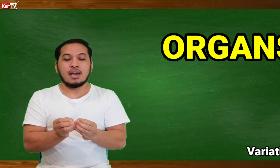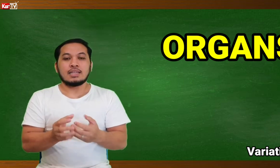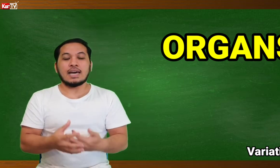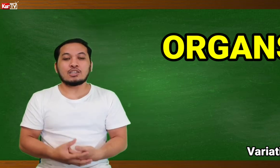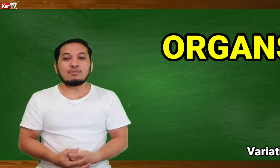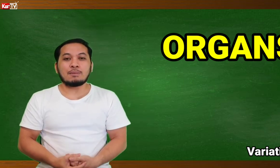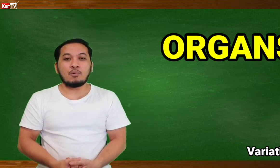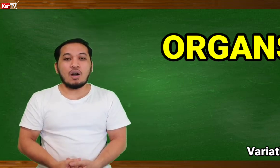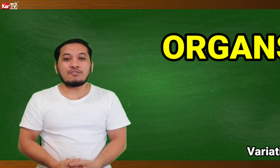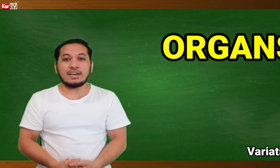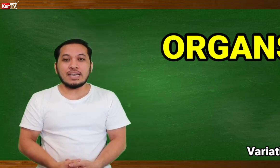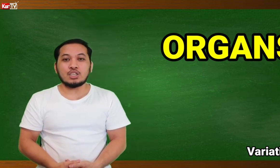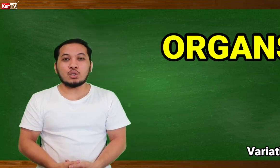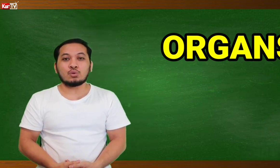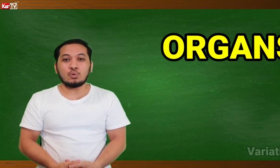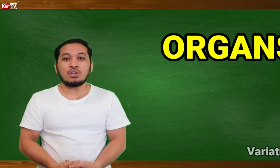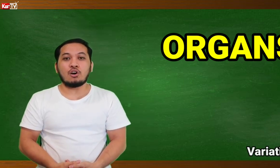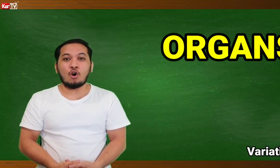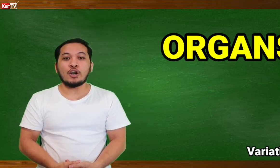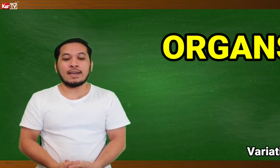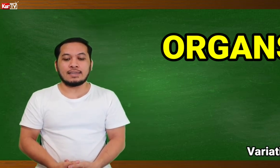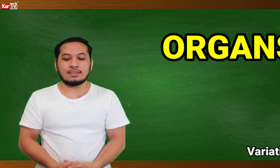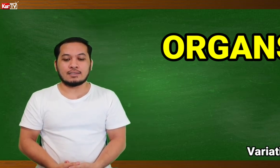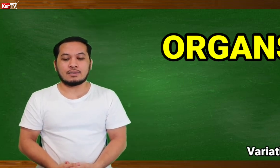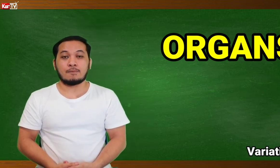NARINTO naman po ang variation 2 ng ORGANS.